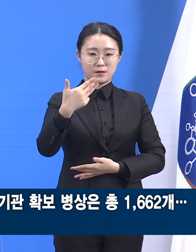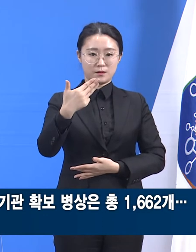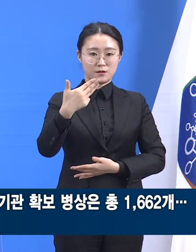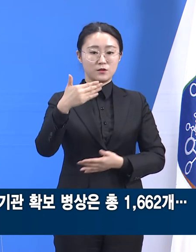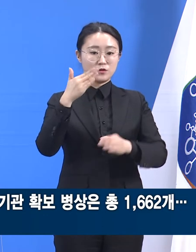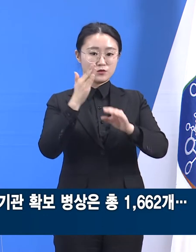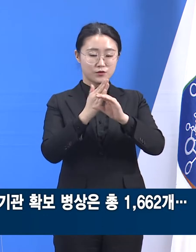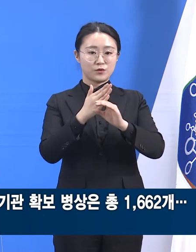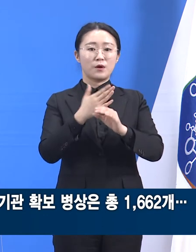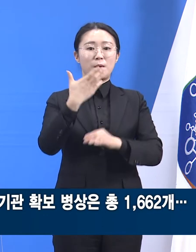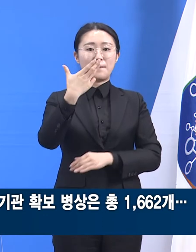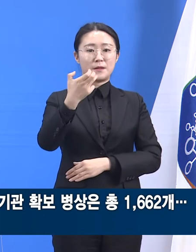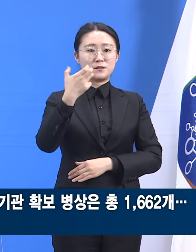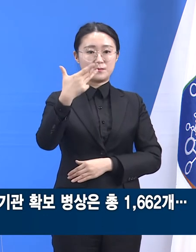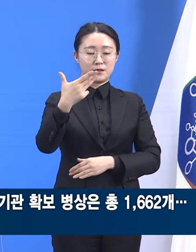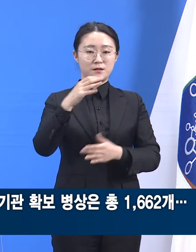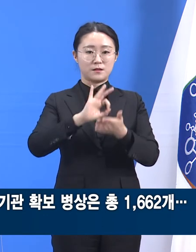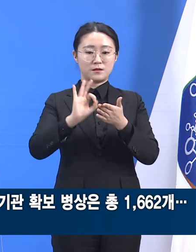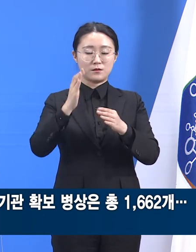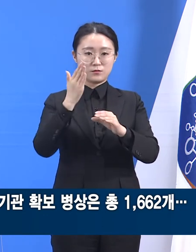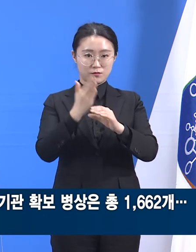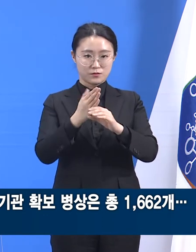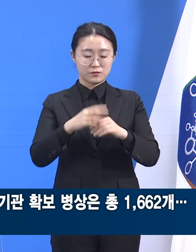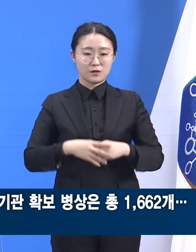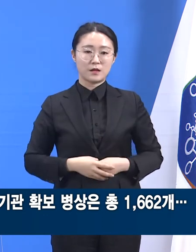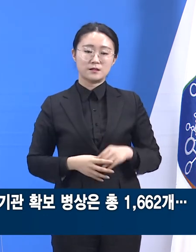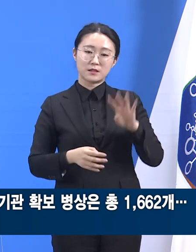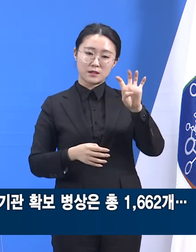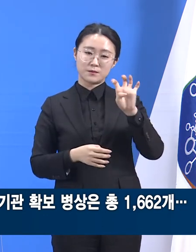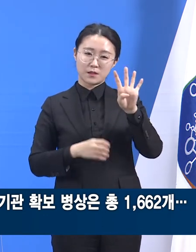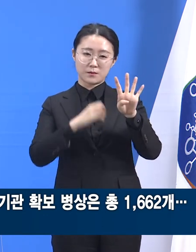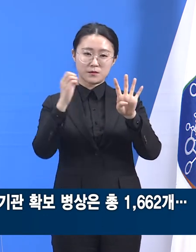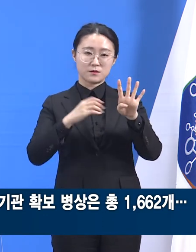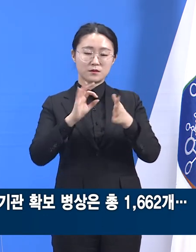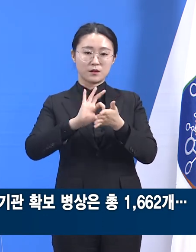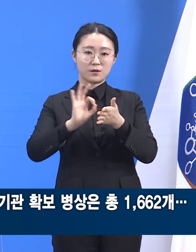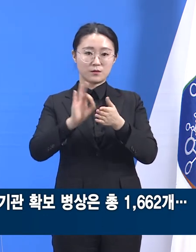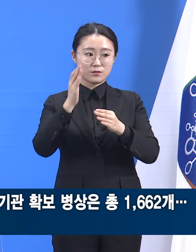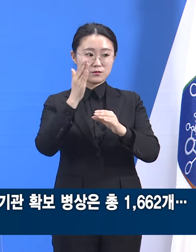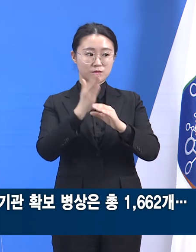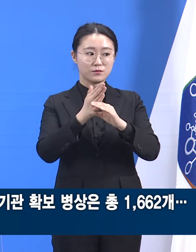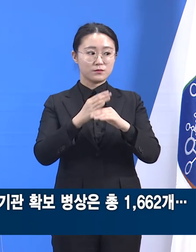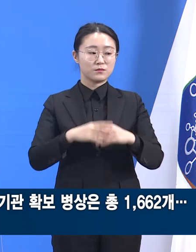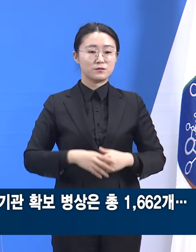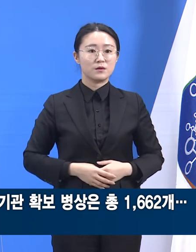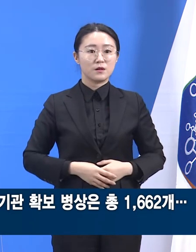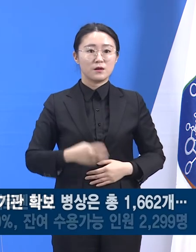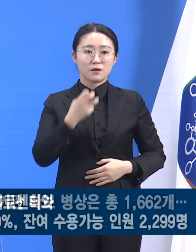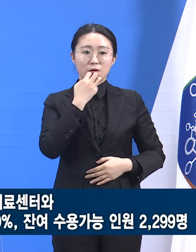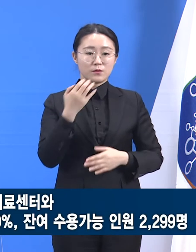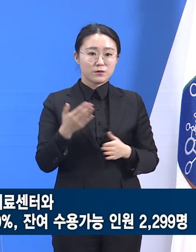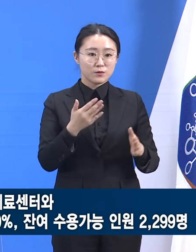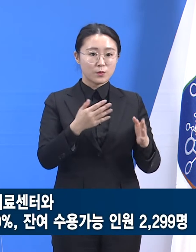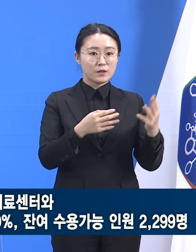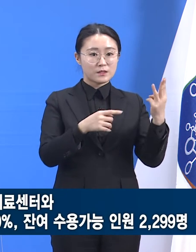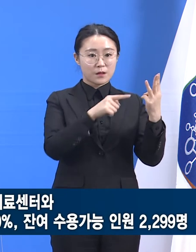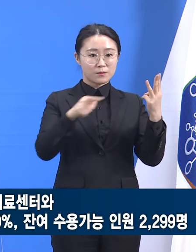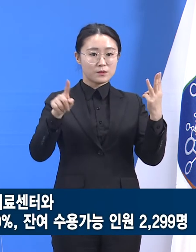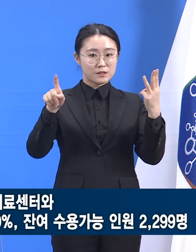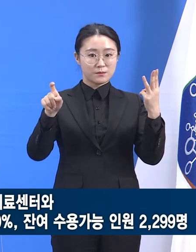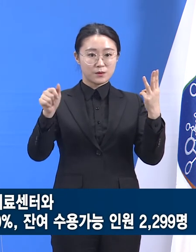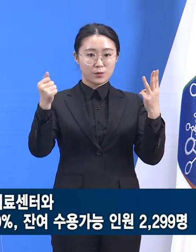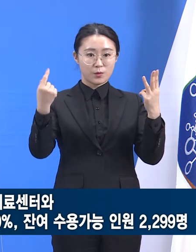중입니다. 가동률은 40.4%입니다. 경기도 제3호부터 제11호 등